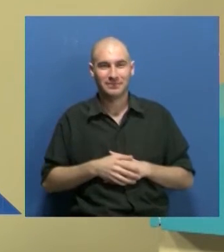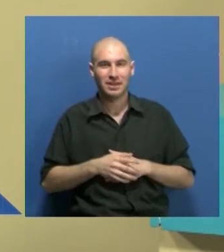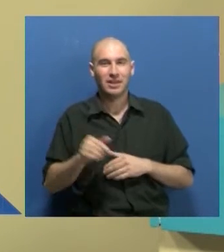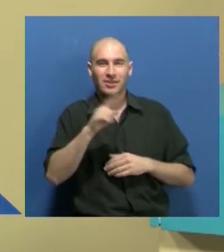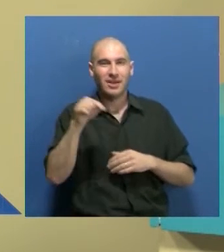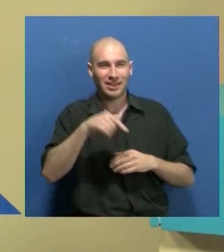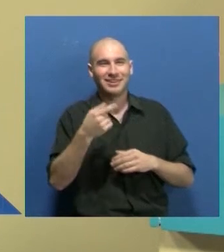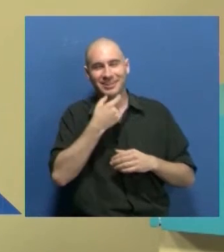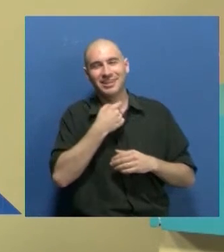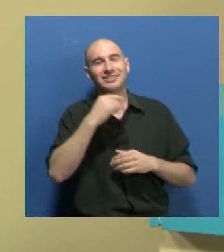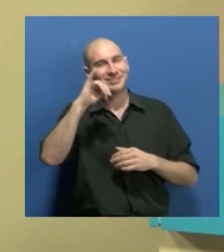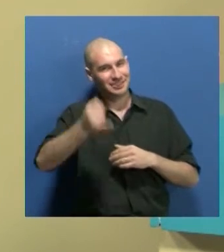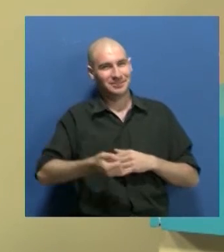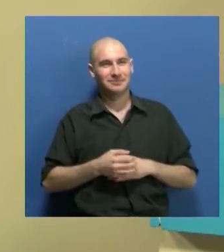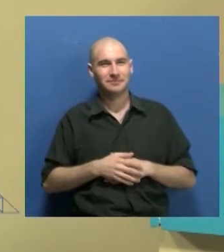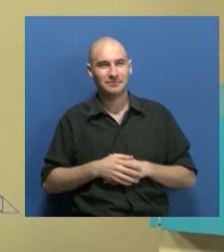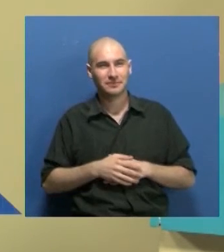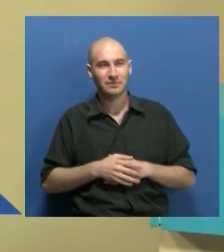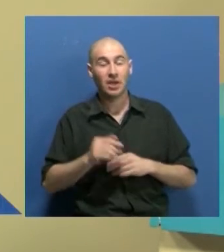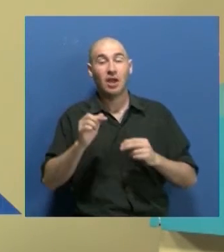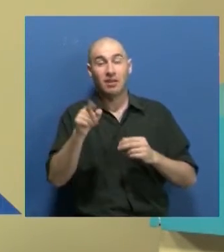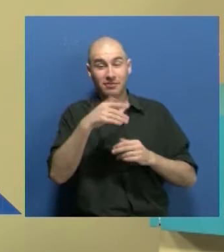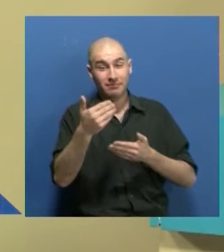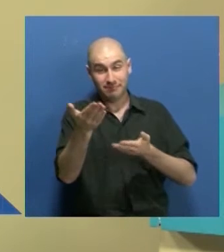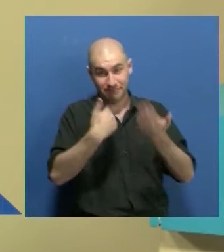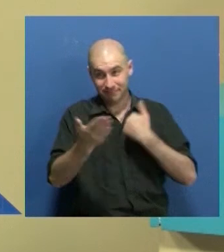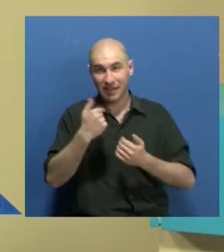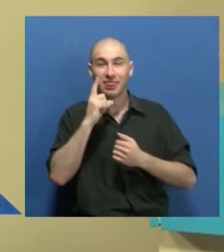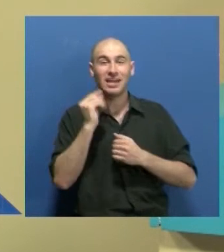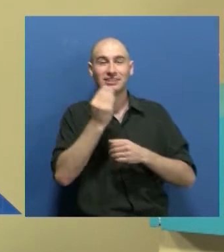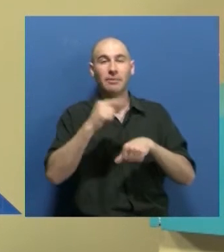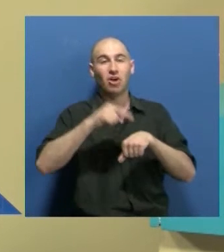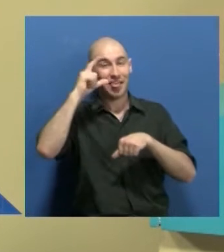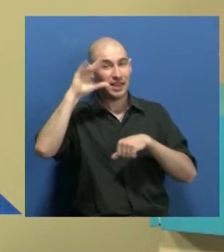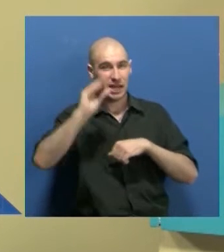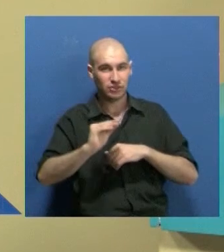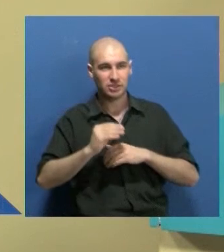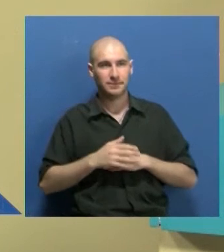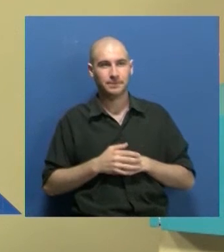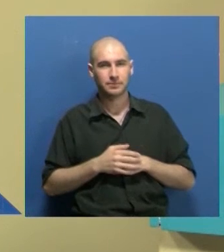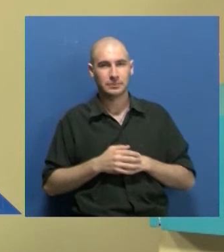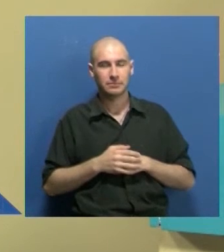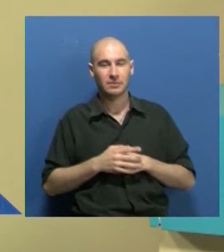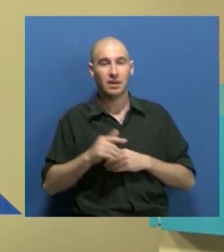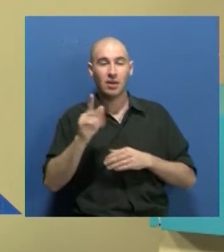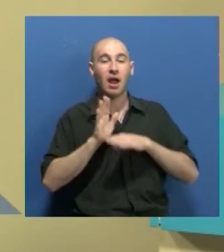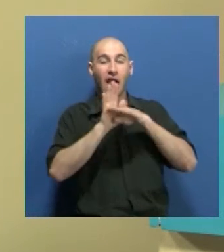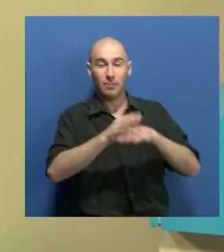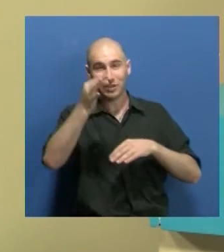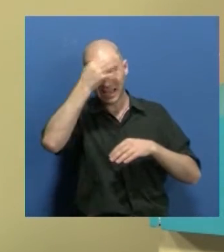ganas. Y bueno, y los esperamos a todos el sábado a las 22 horas. Muy bien. Y bueno, hay que apoyar el Teatro Mendocino.